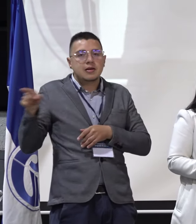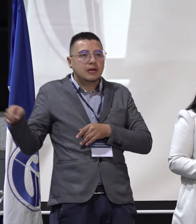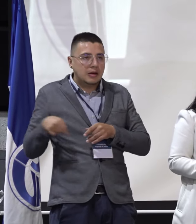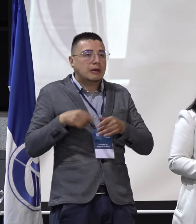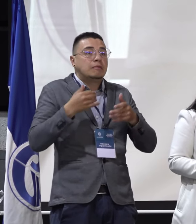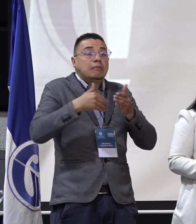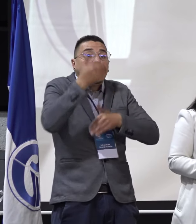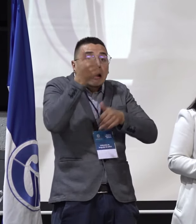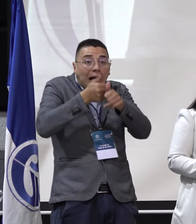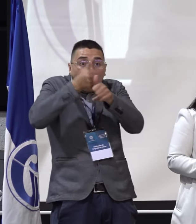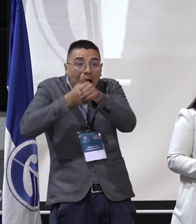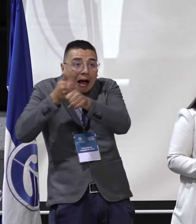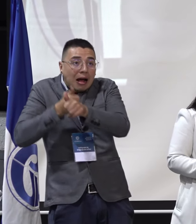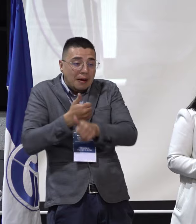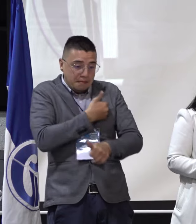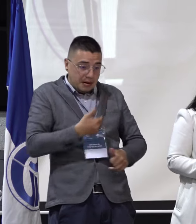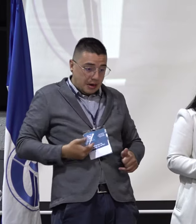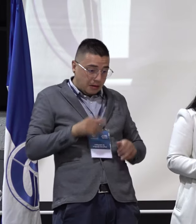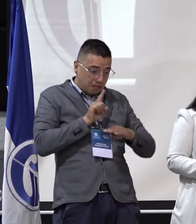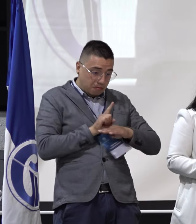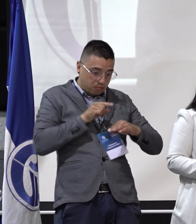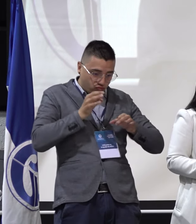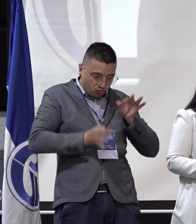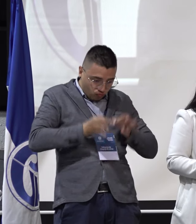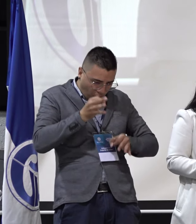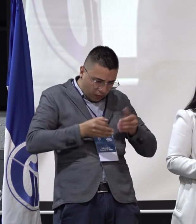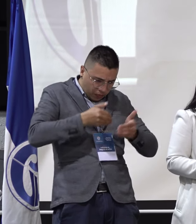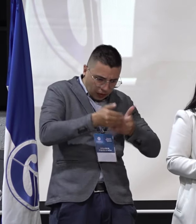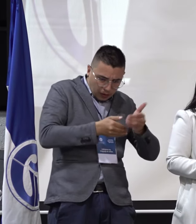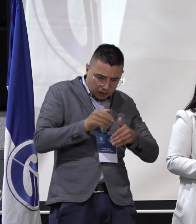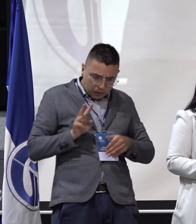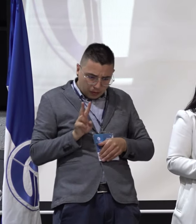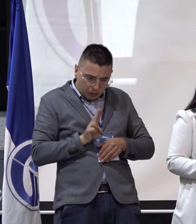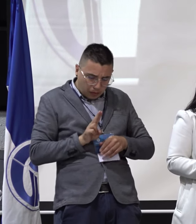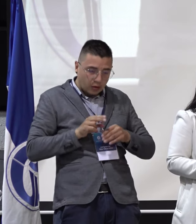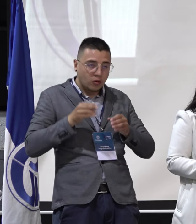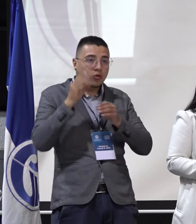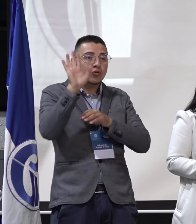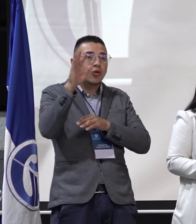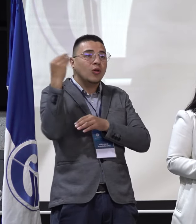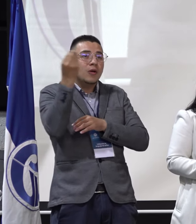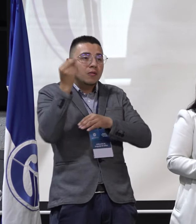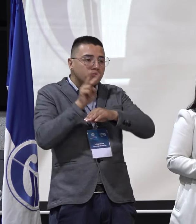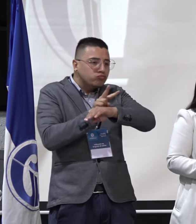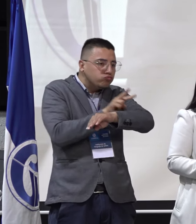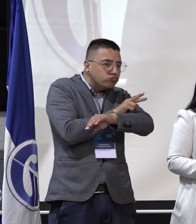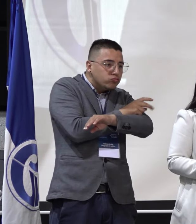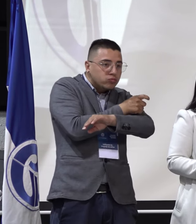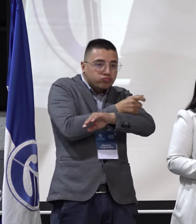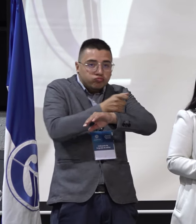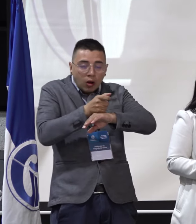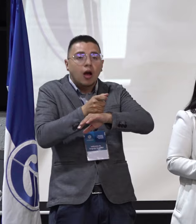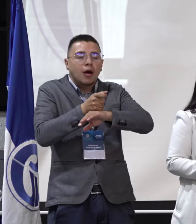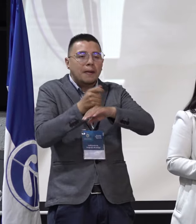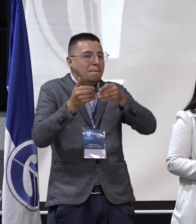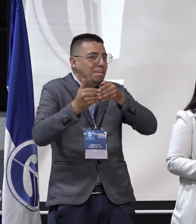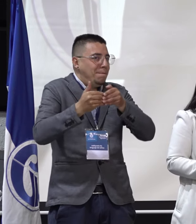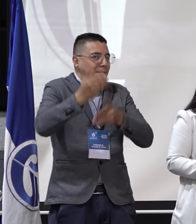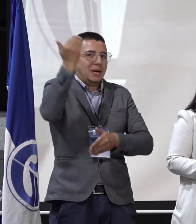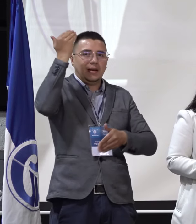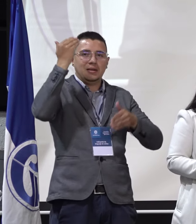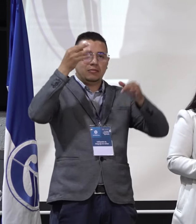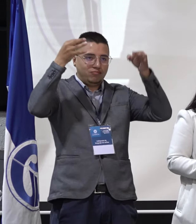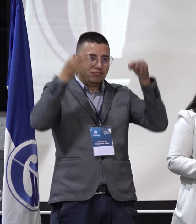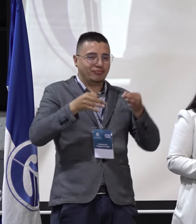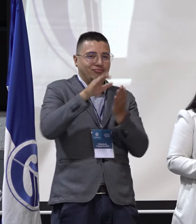y por cada presidente y jurado en compañía de la Comisión Vedeora se dará el acta